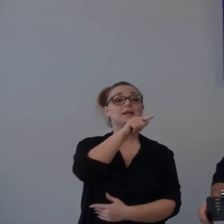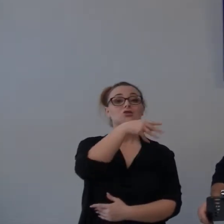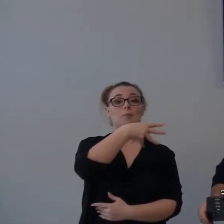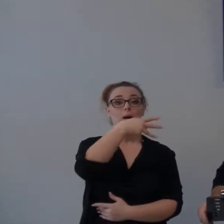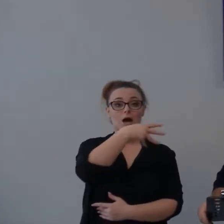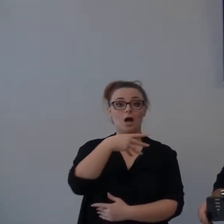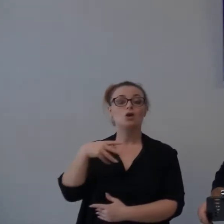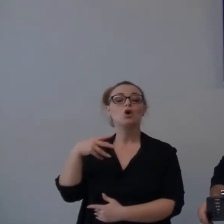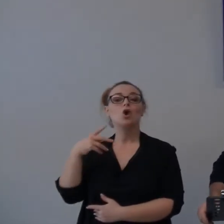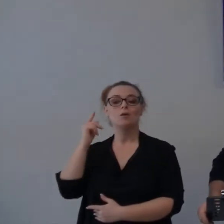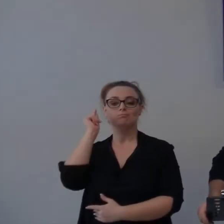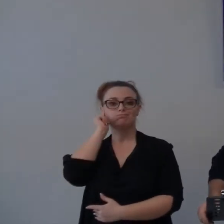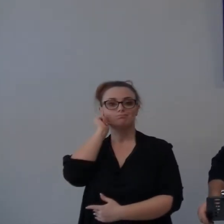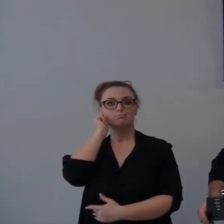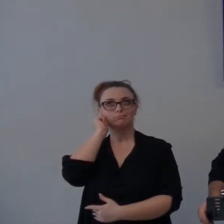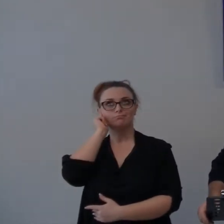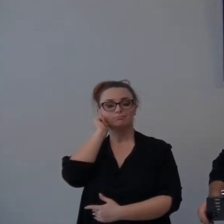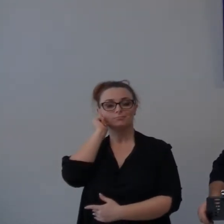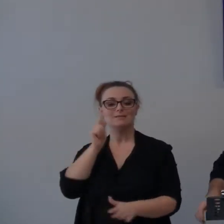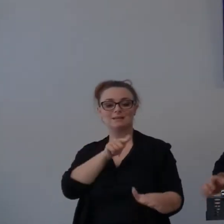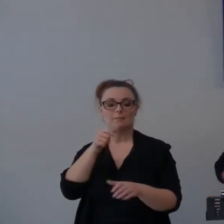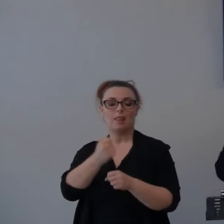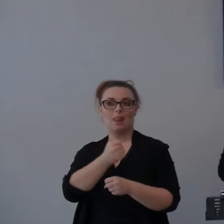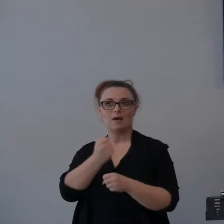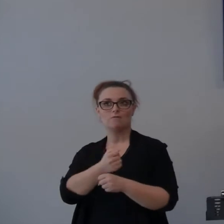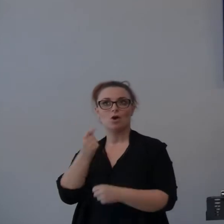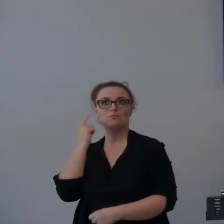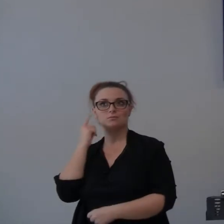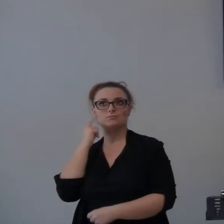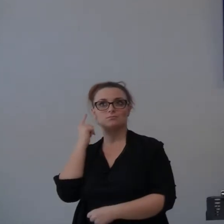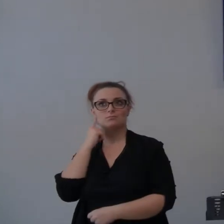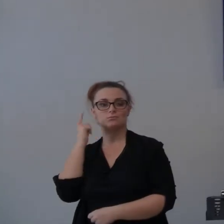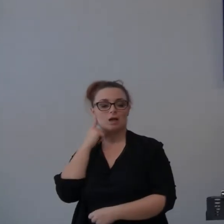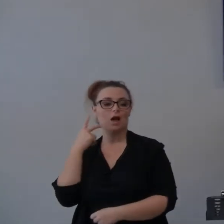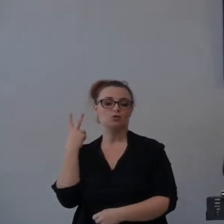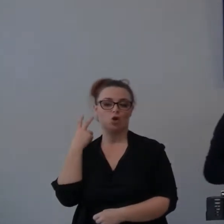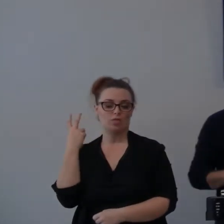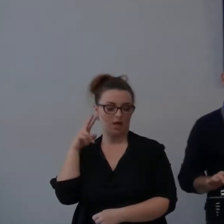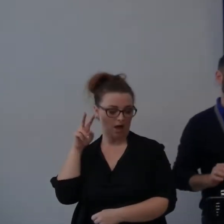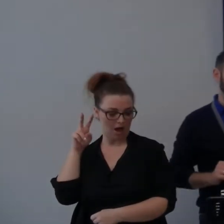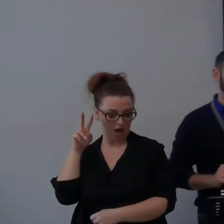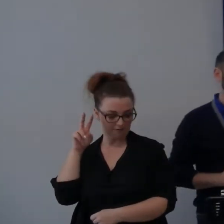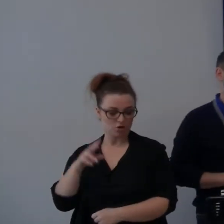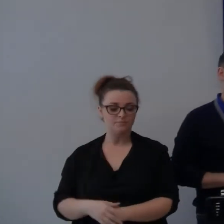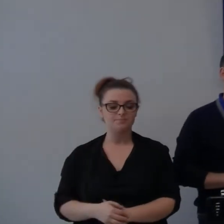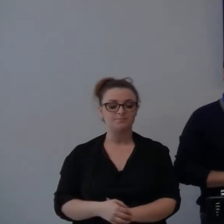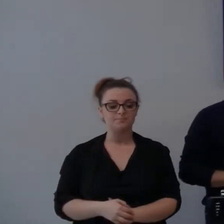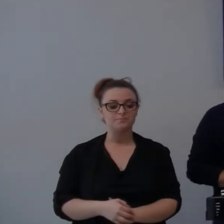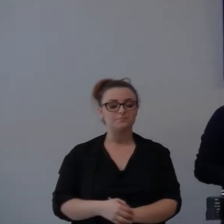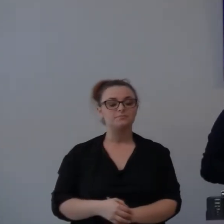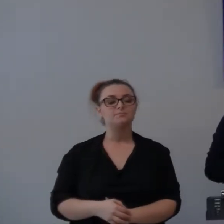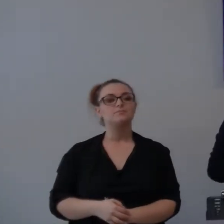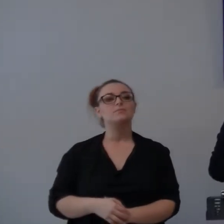Non sono riuscito ad ascoltarla completamente perché ogni tanto mi allontanavo dalla postazione di lavoro, ogni tanto tornavo alla postazione,